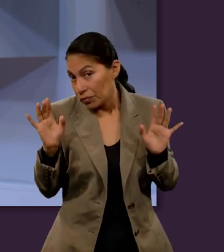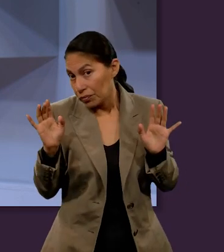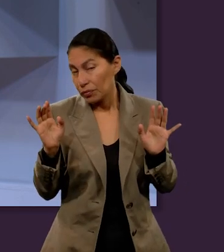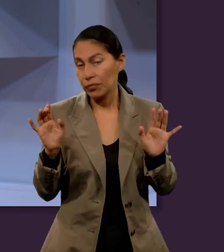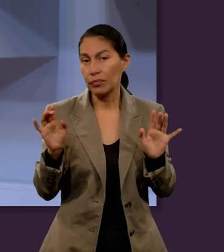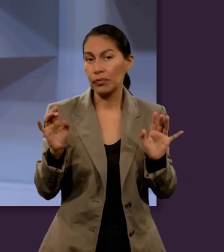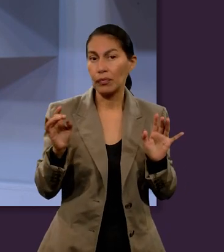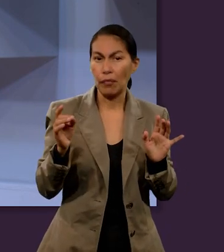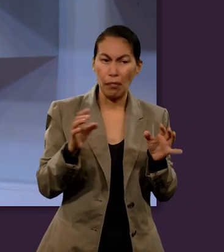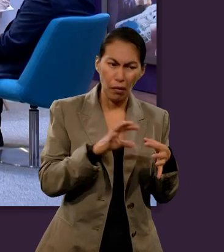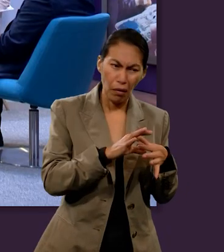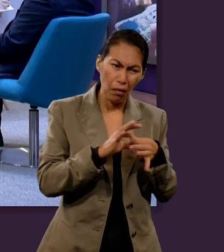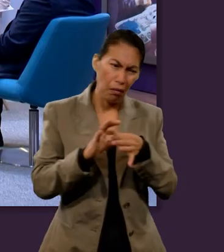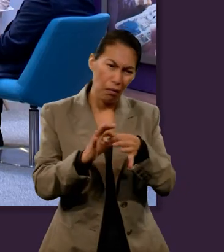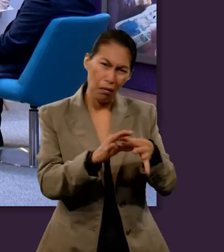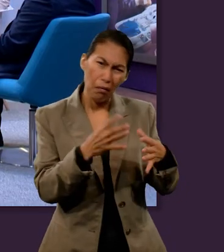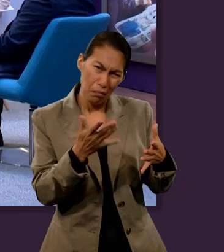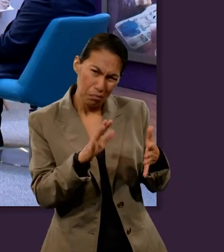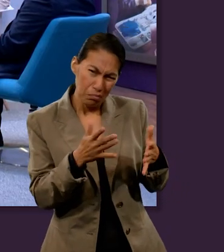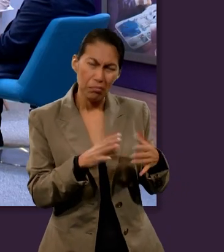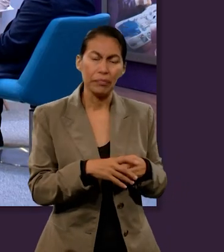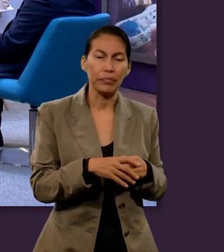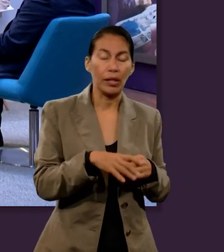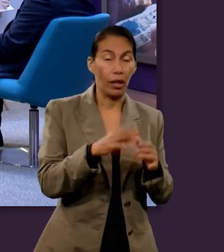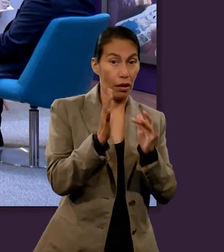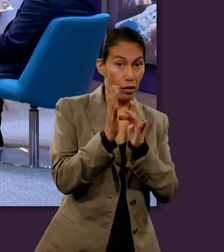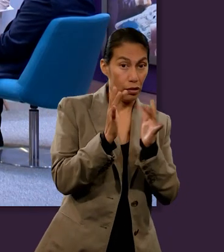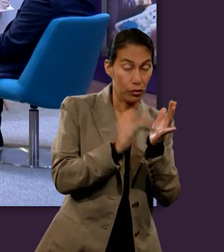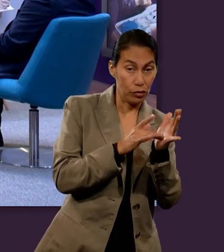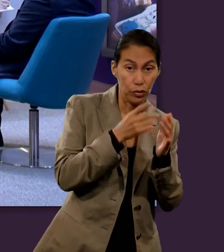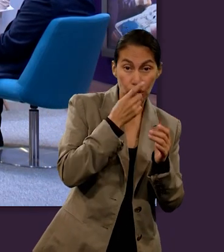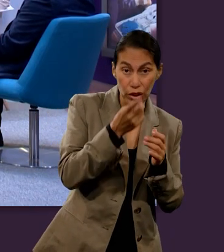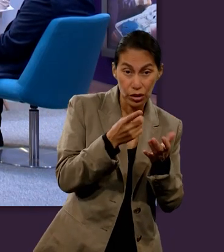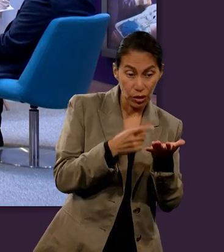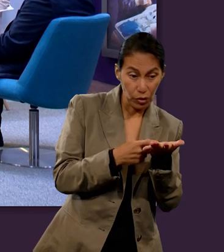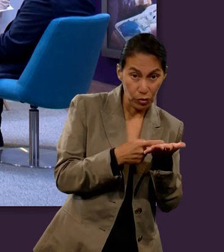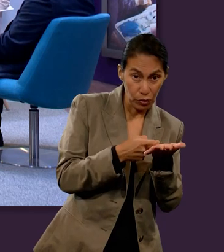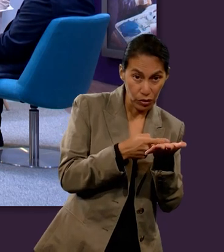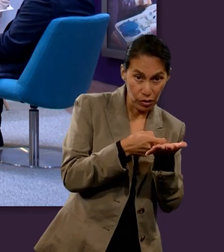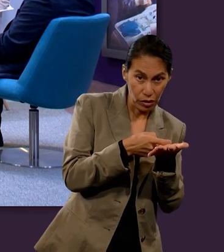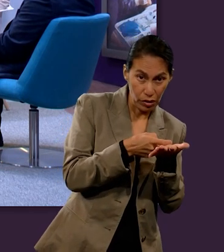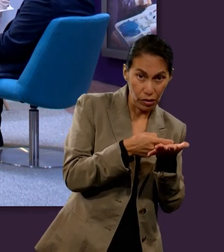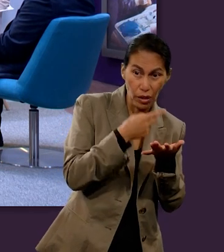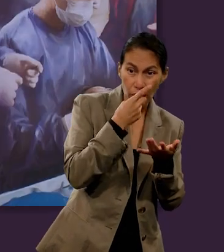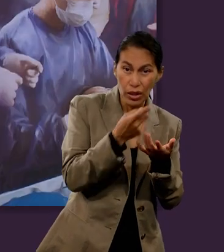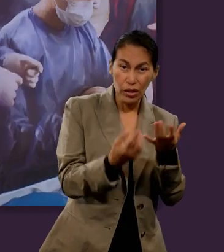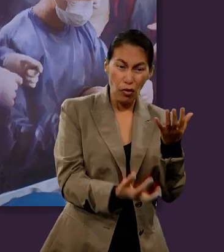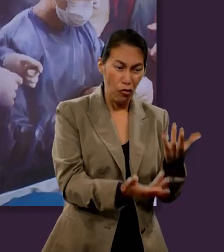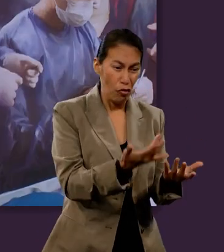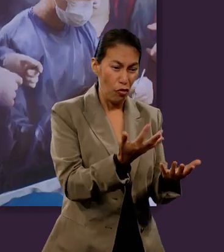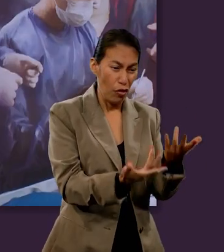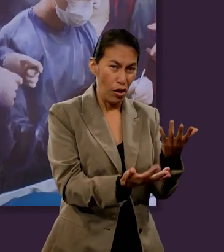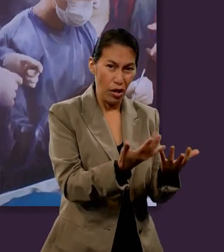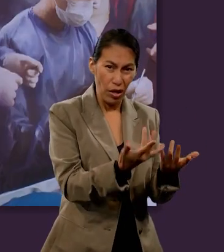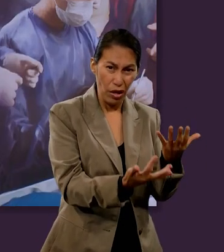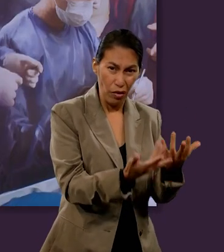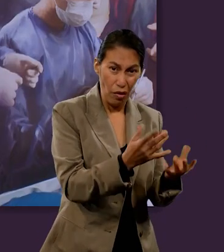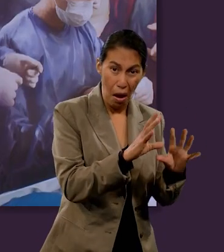damos cuenta que van de la mano. Después de que Jesús menciona lo del gusano, menciona lo de un fuego que nunca se apagará.